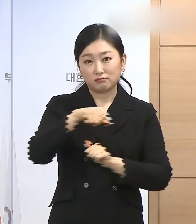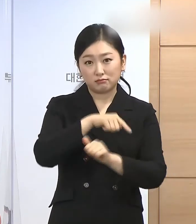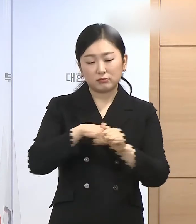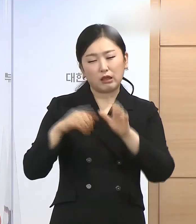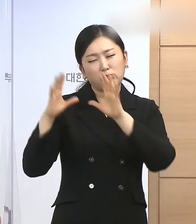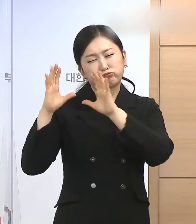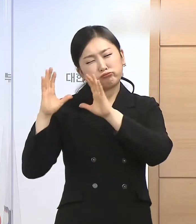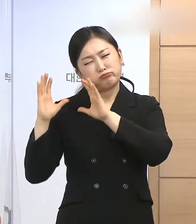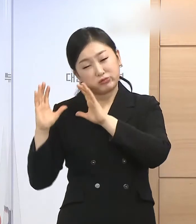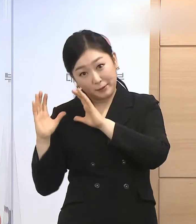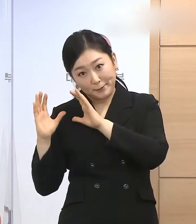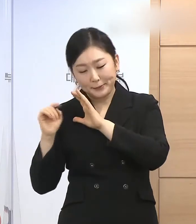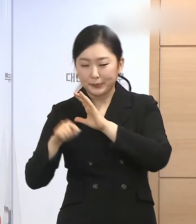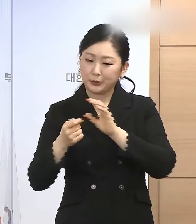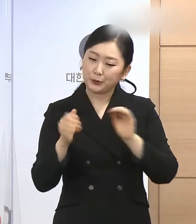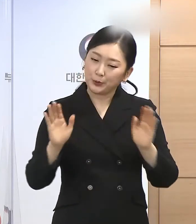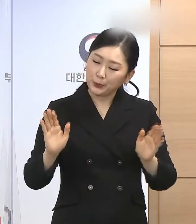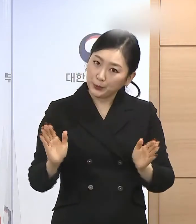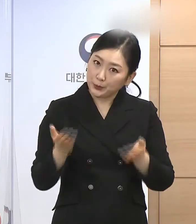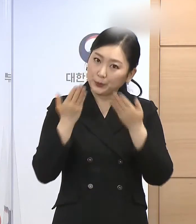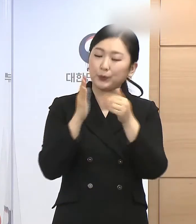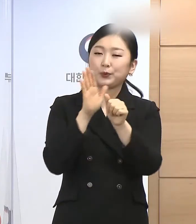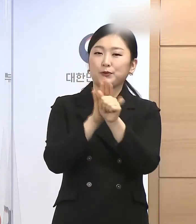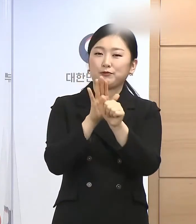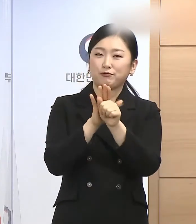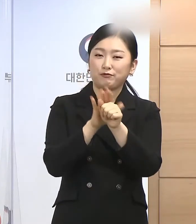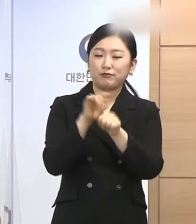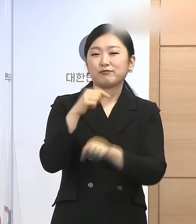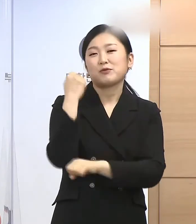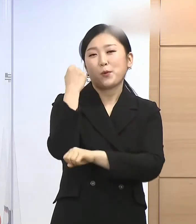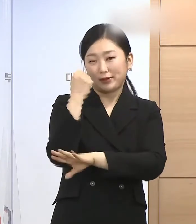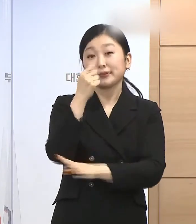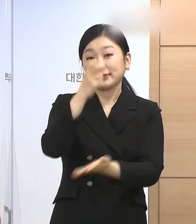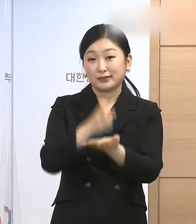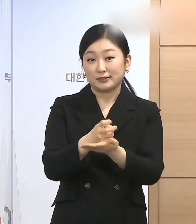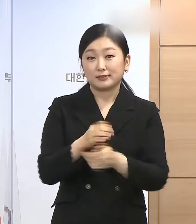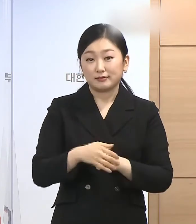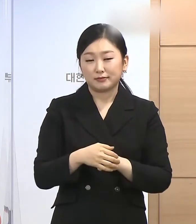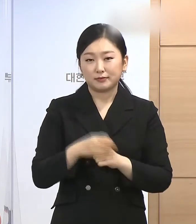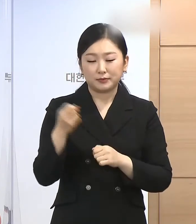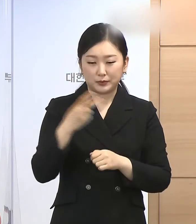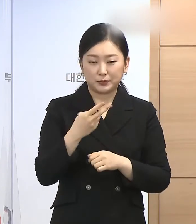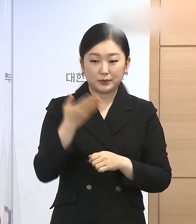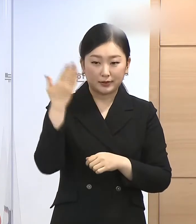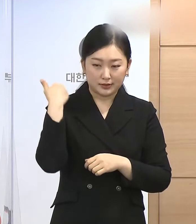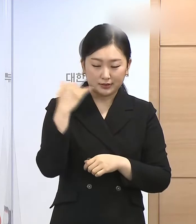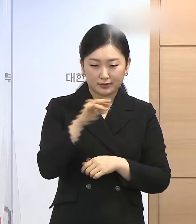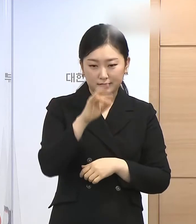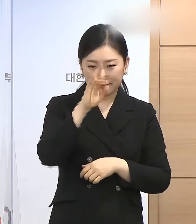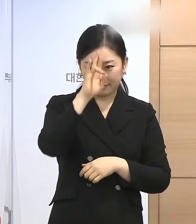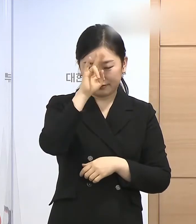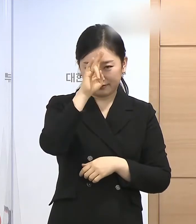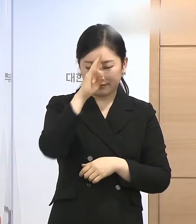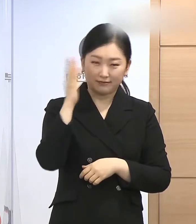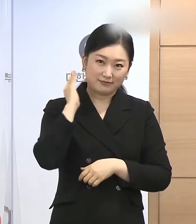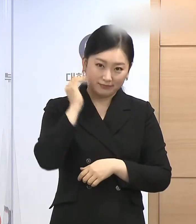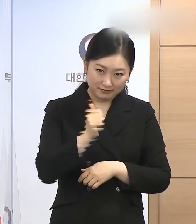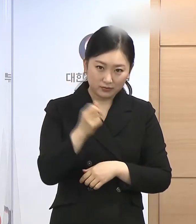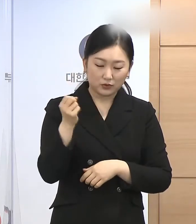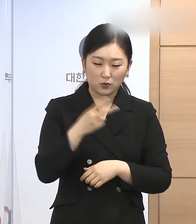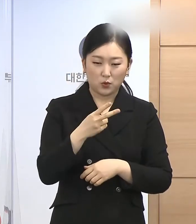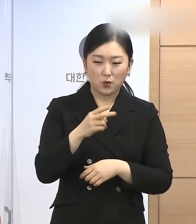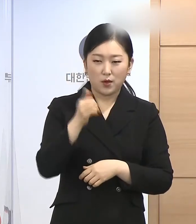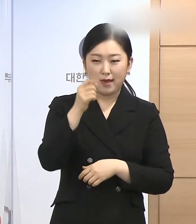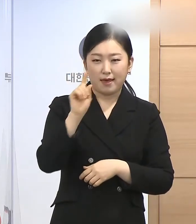부담을 좀 덜어주자 하는 것이 기본적이고요. 또 전직 대통령, 전직 국무충에 대한 사면 또